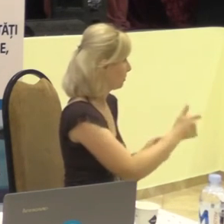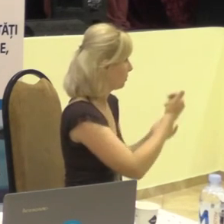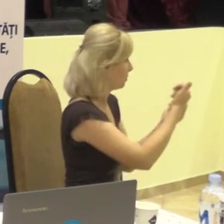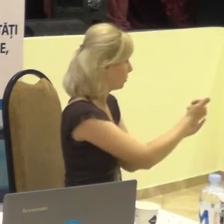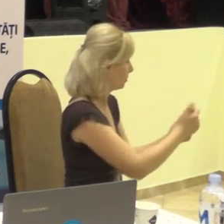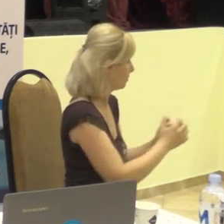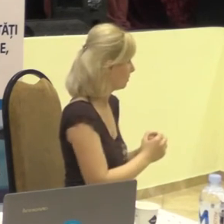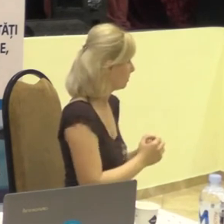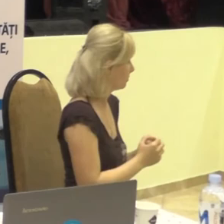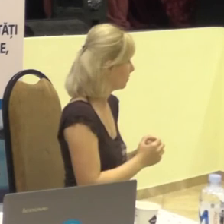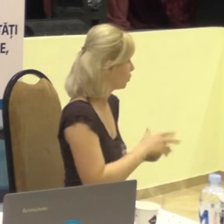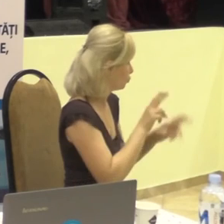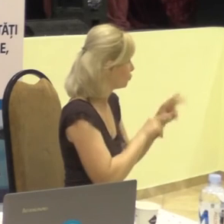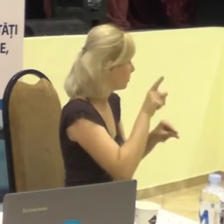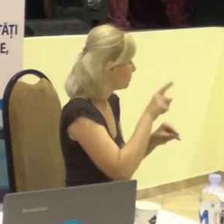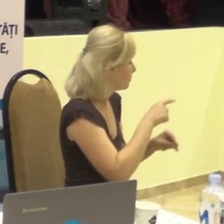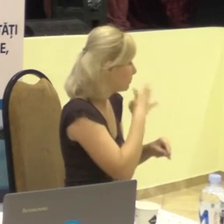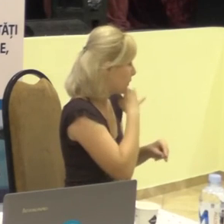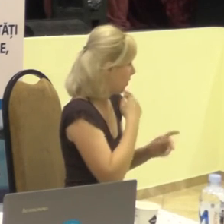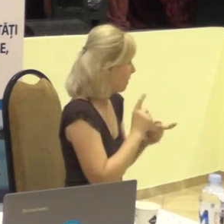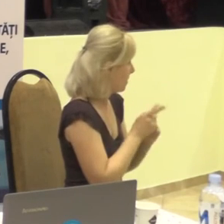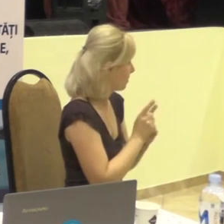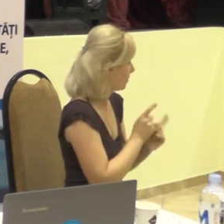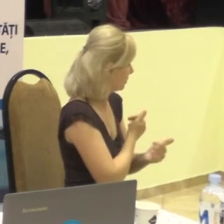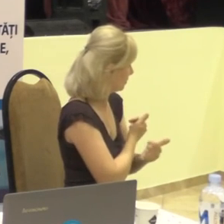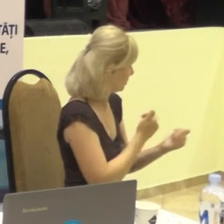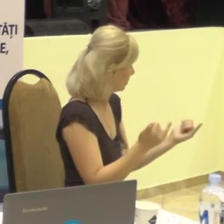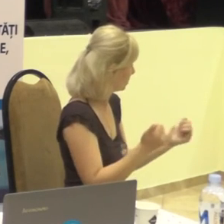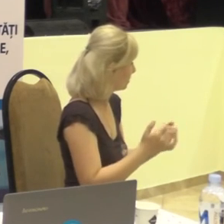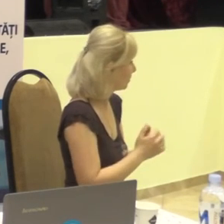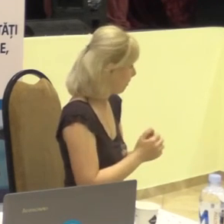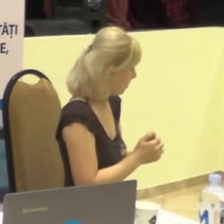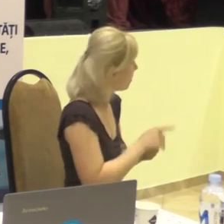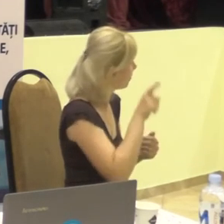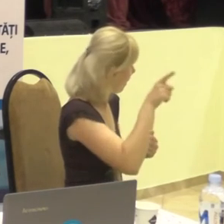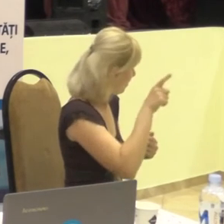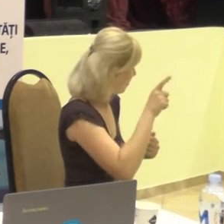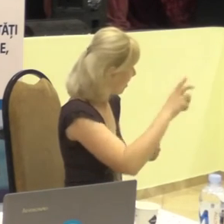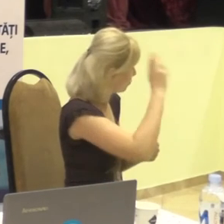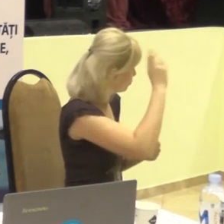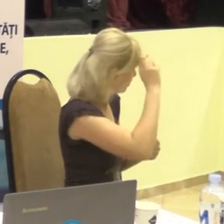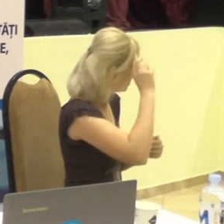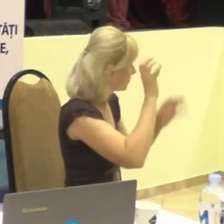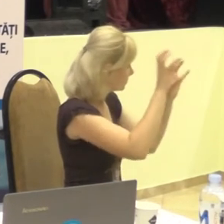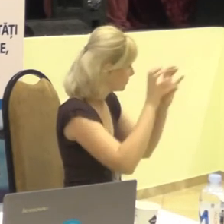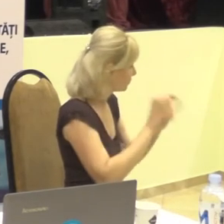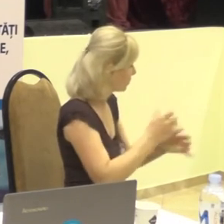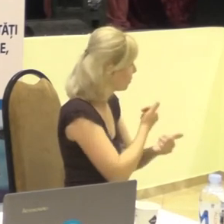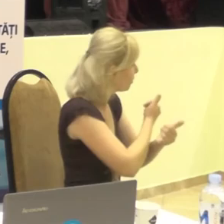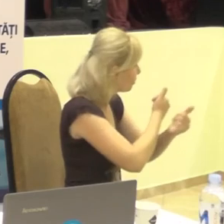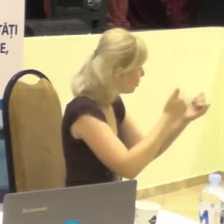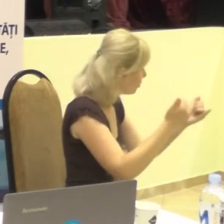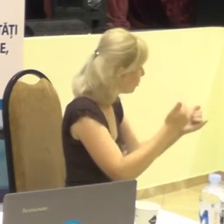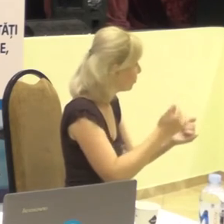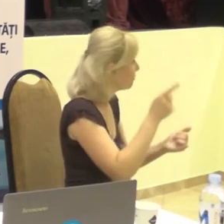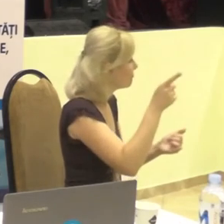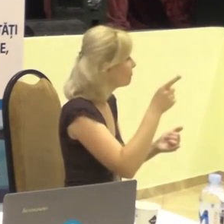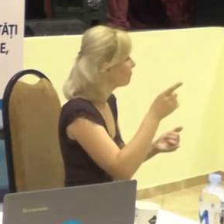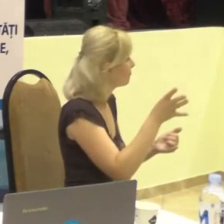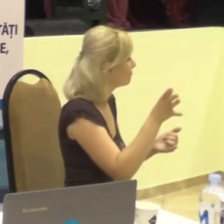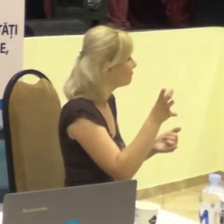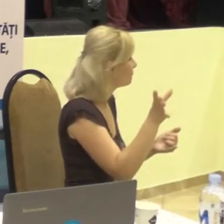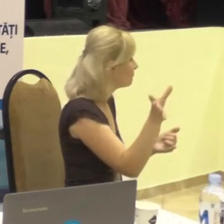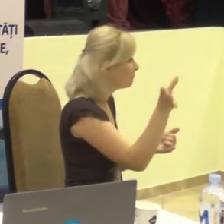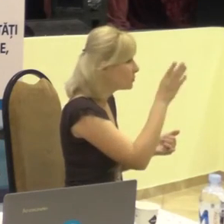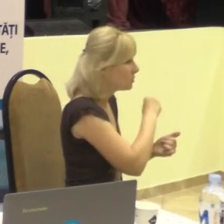dizabilități de auz. Cel puțin așa se afirmă că sistemul educațional din Finlanda este unul din cele mai performante